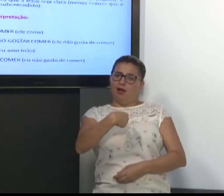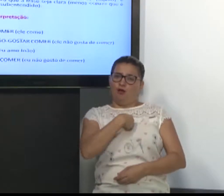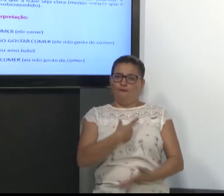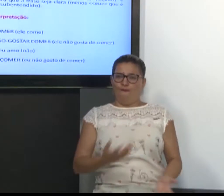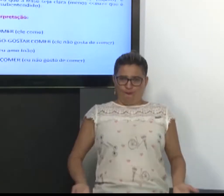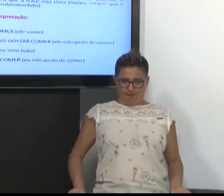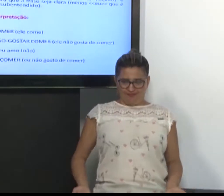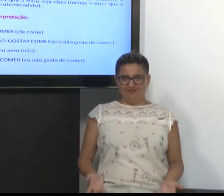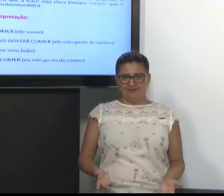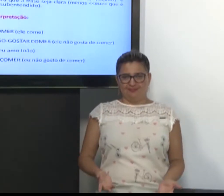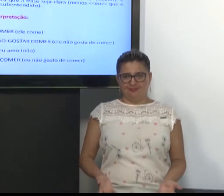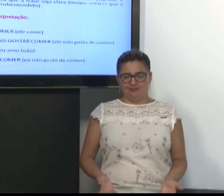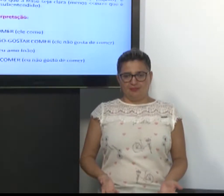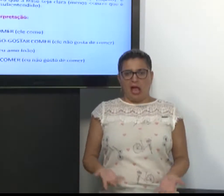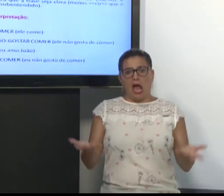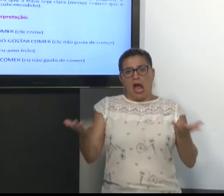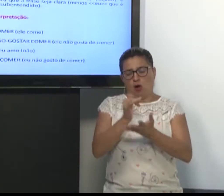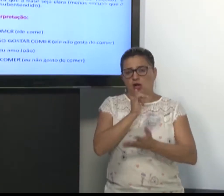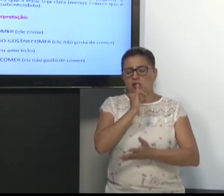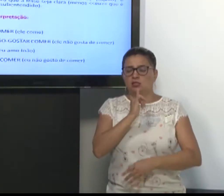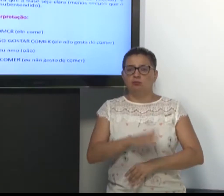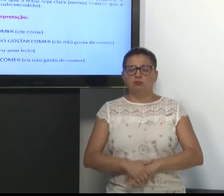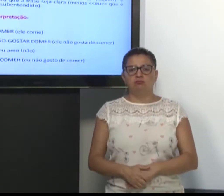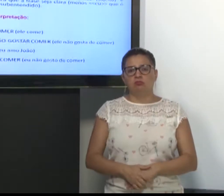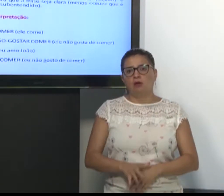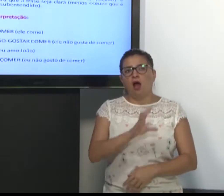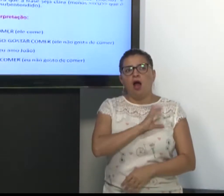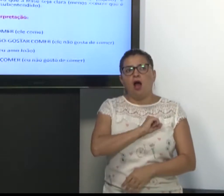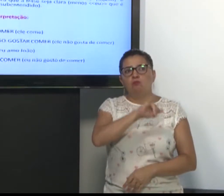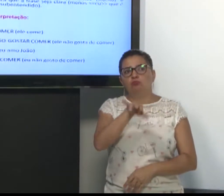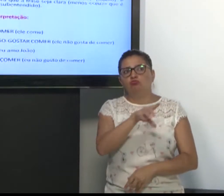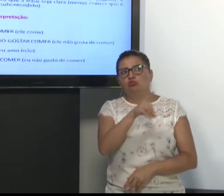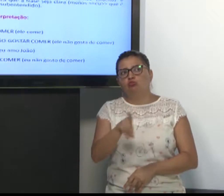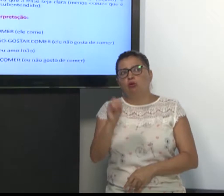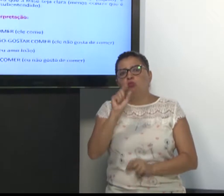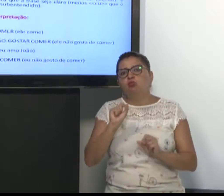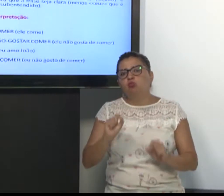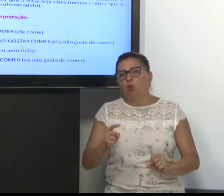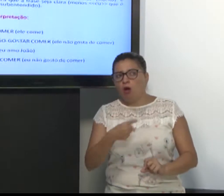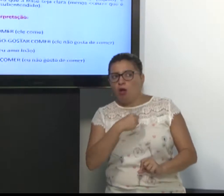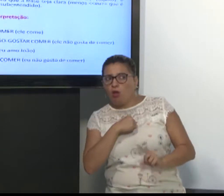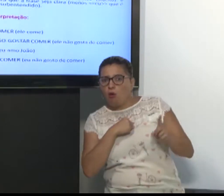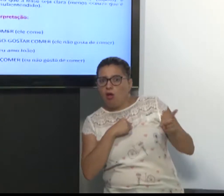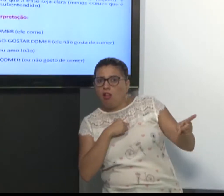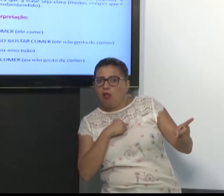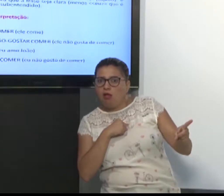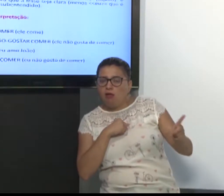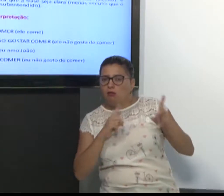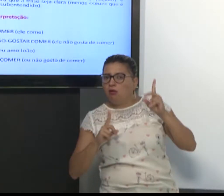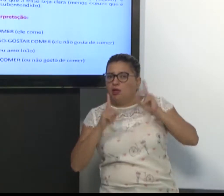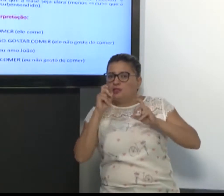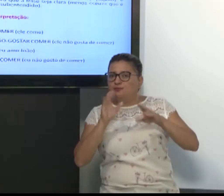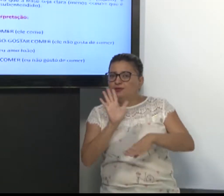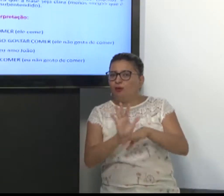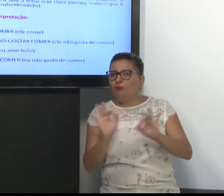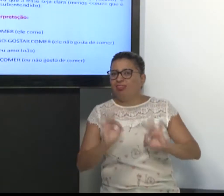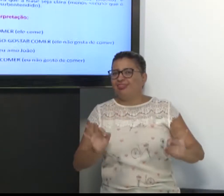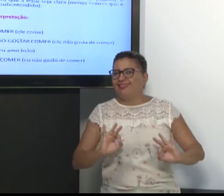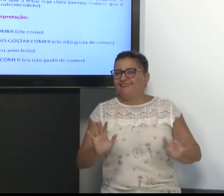Mas tem que concluir que sou eu. Agora, por exemplo. Amo João. Quem? Eu ou ela que ama o João? A expressão